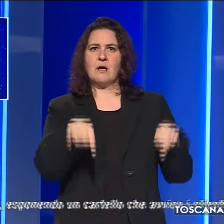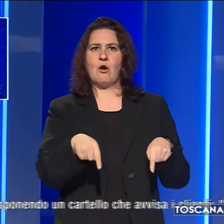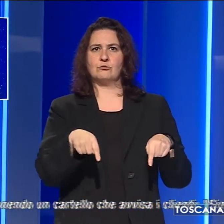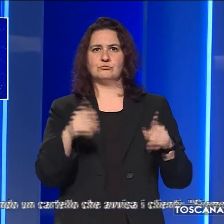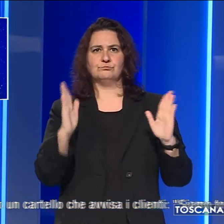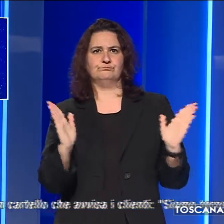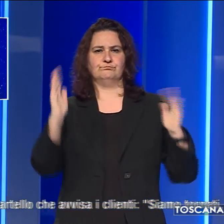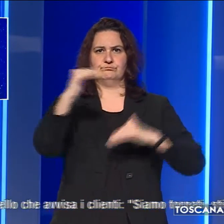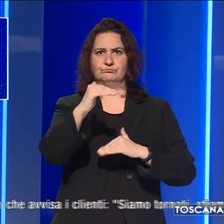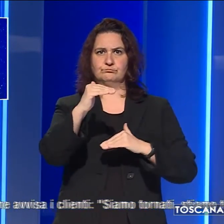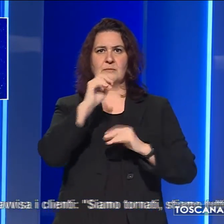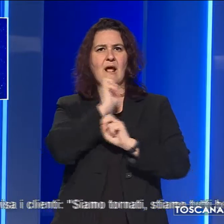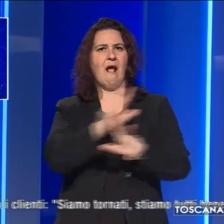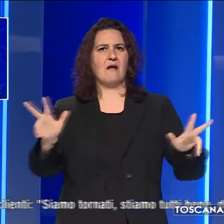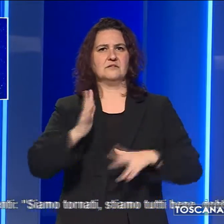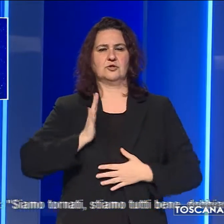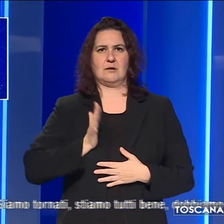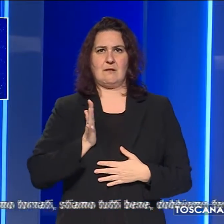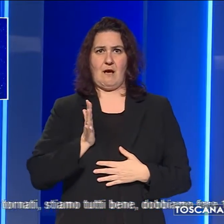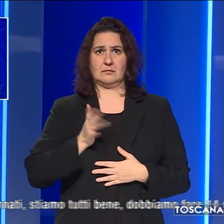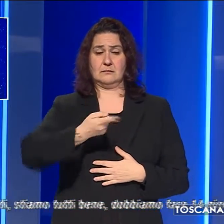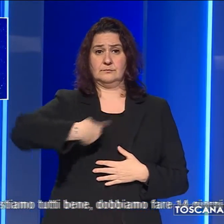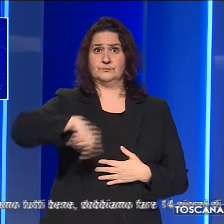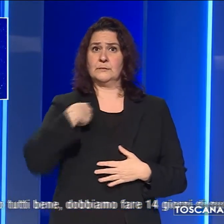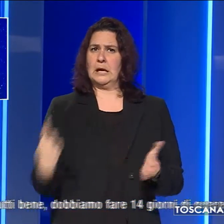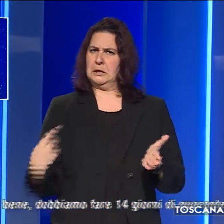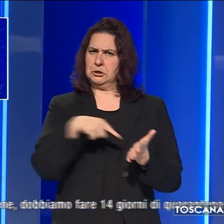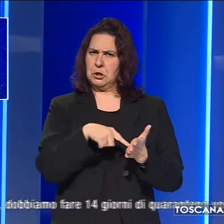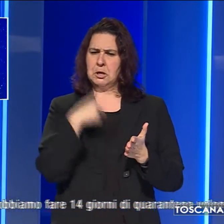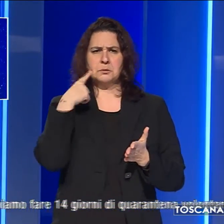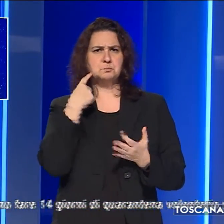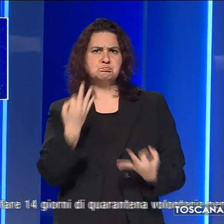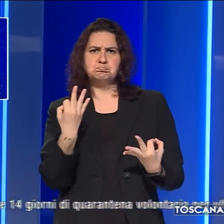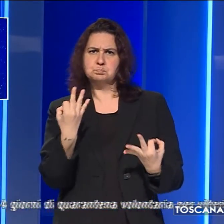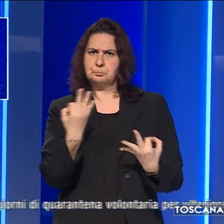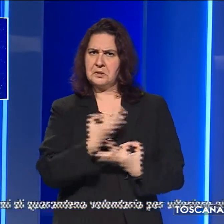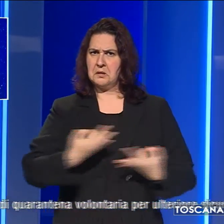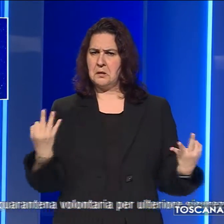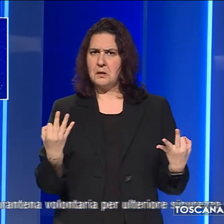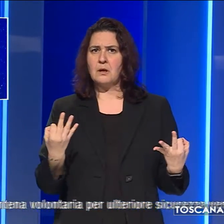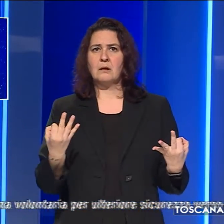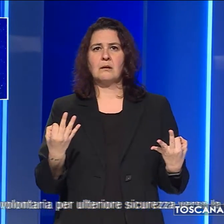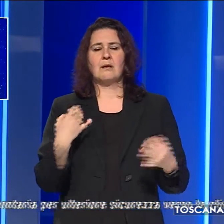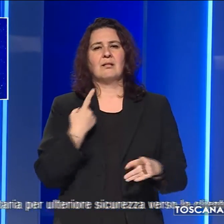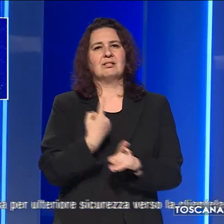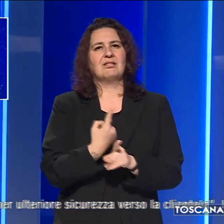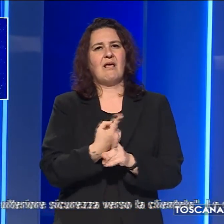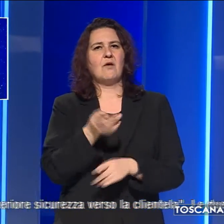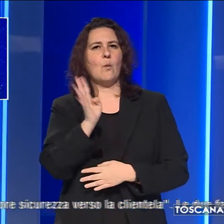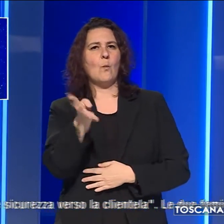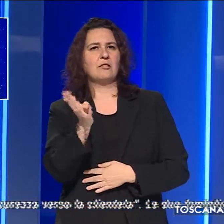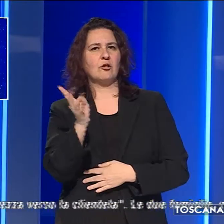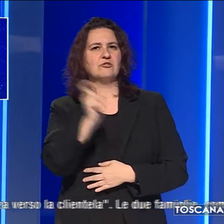cartello che avvisa i clienti. Siamo tornati, stiamo tutti bene, dobbiamo fare 14